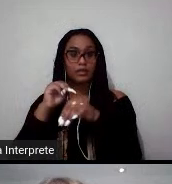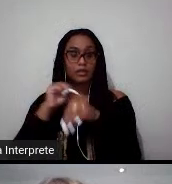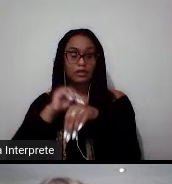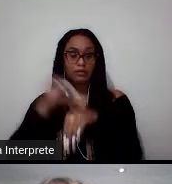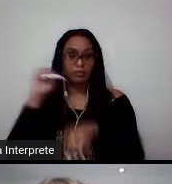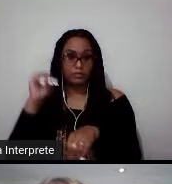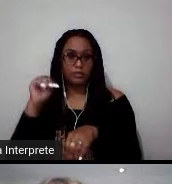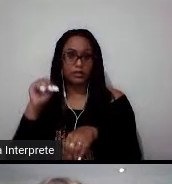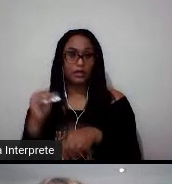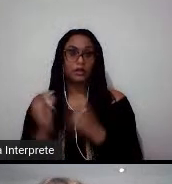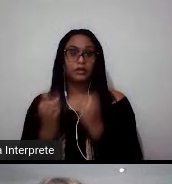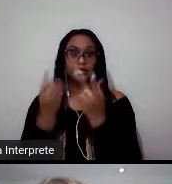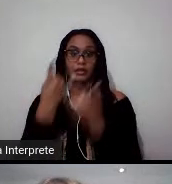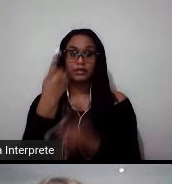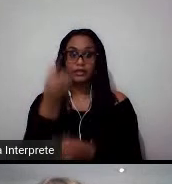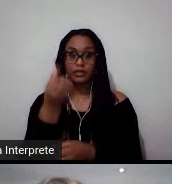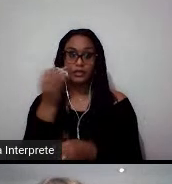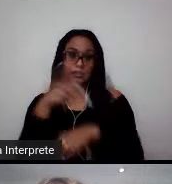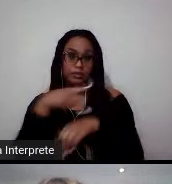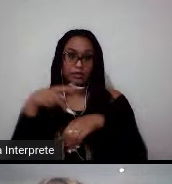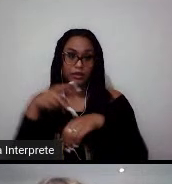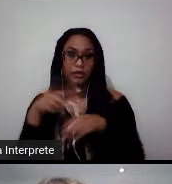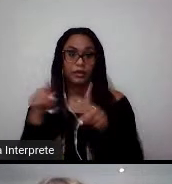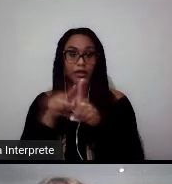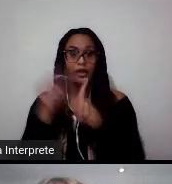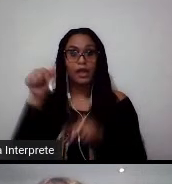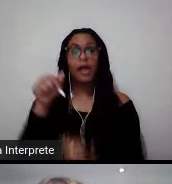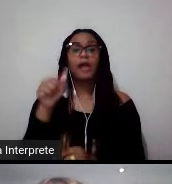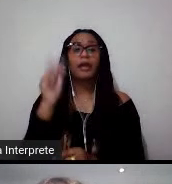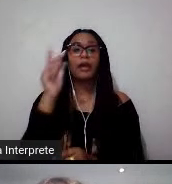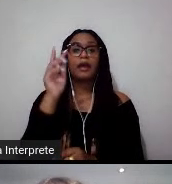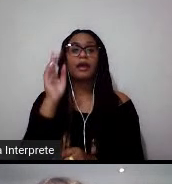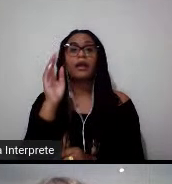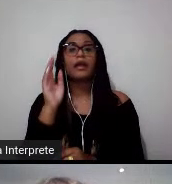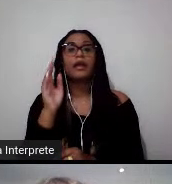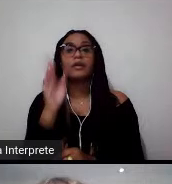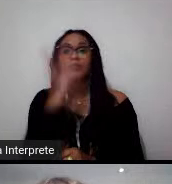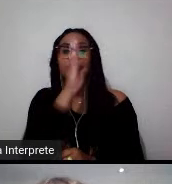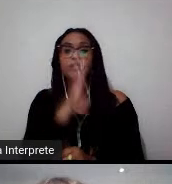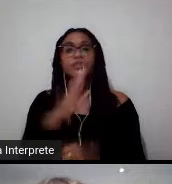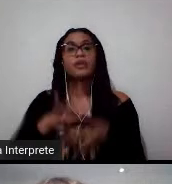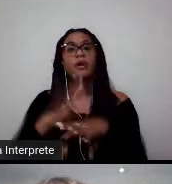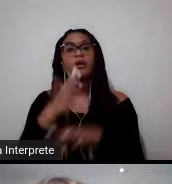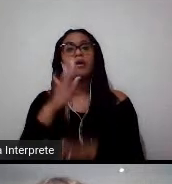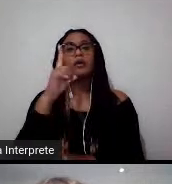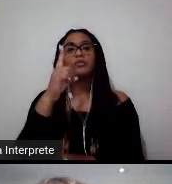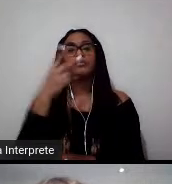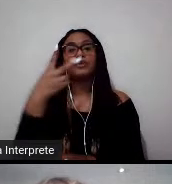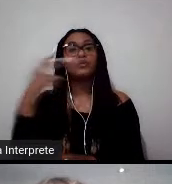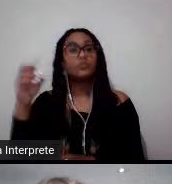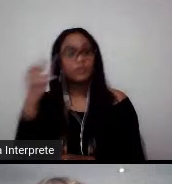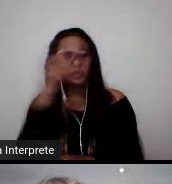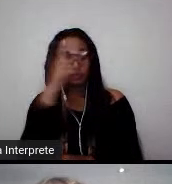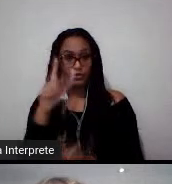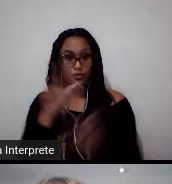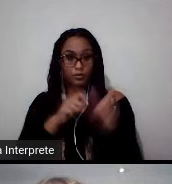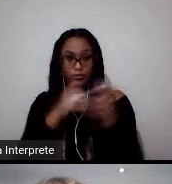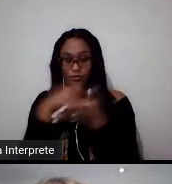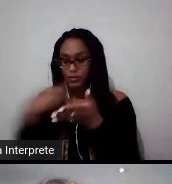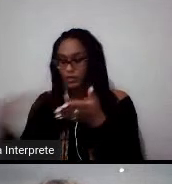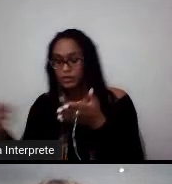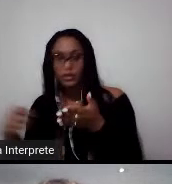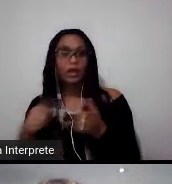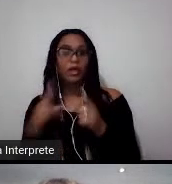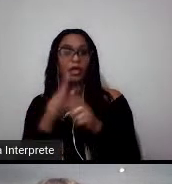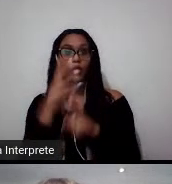mais de 160 países, e no Brasil, mais de 1.200 se inscreveram, e 46 foram selecionadas para fazer parte do